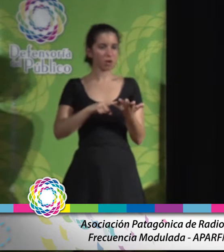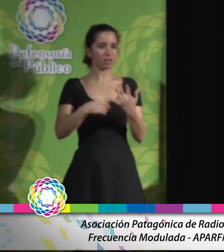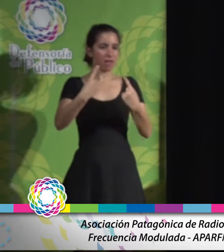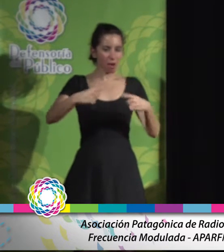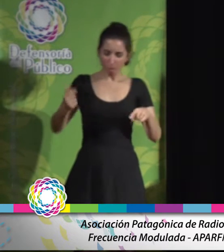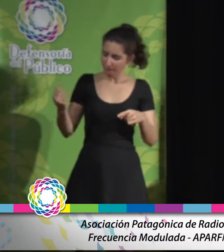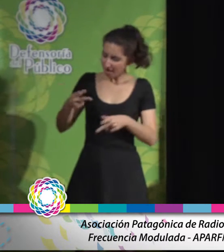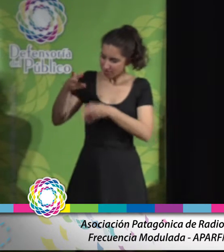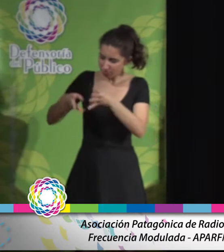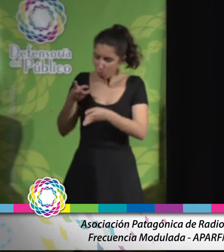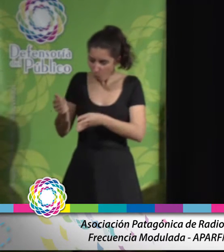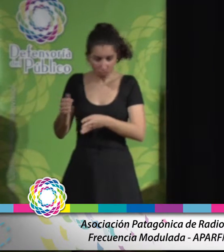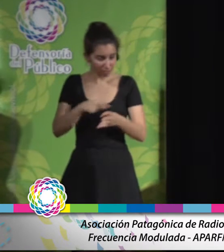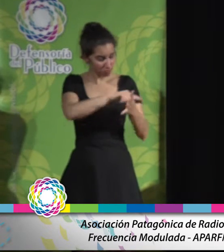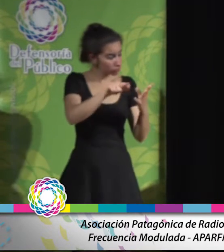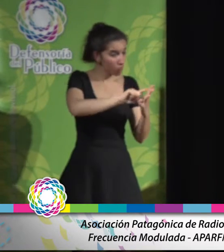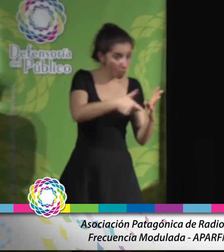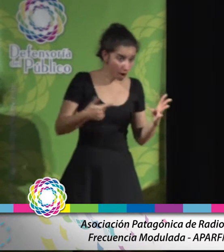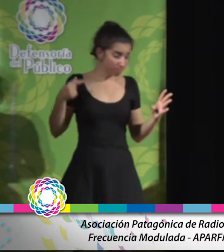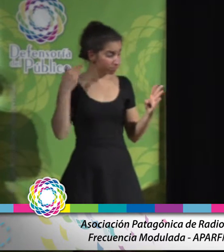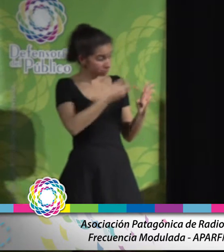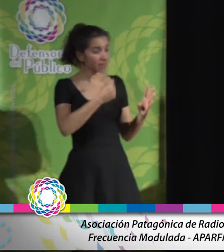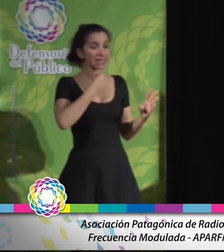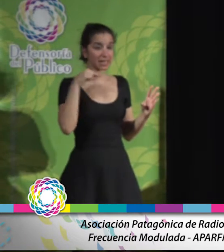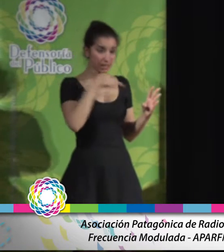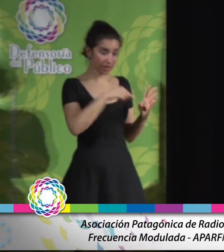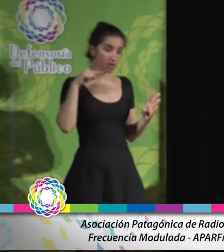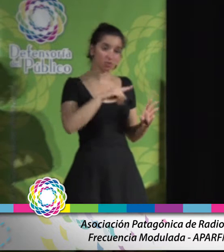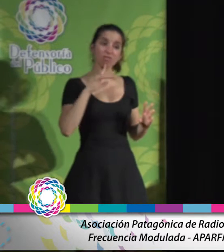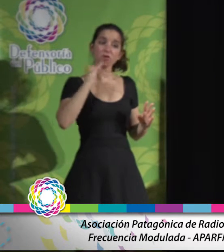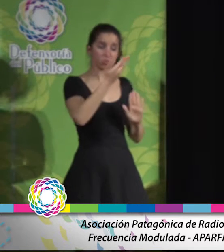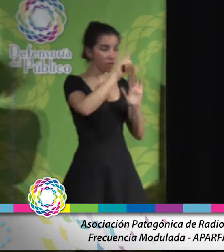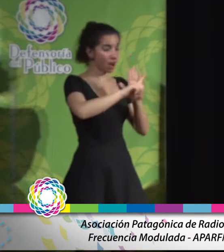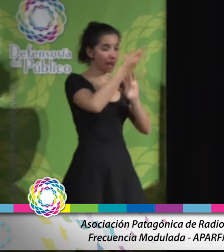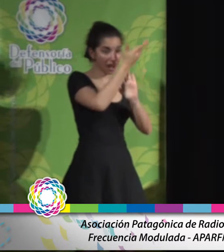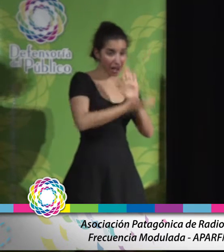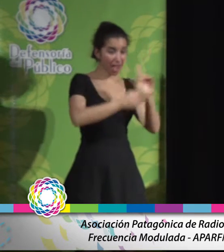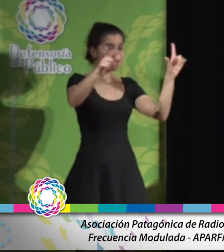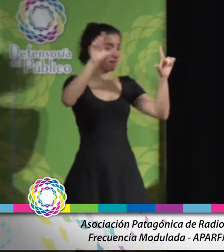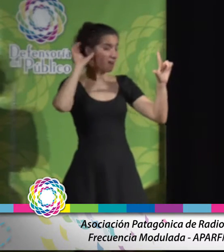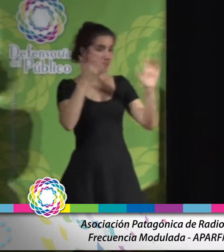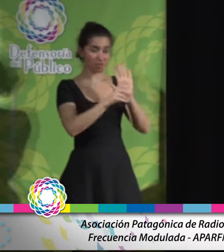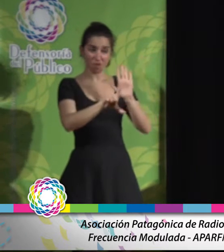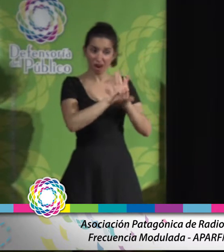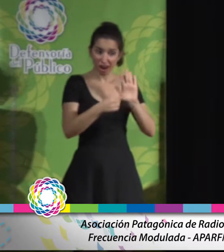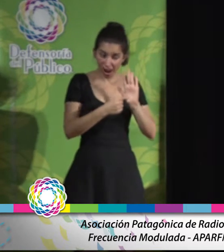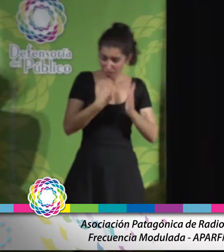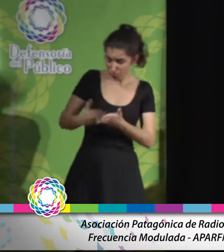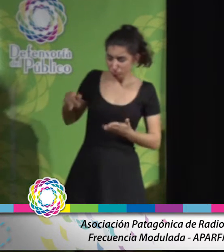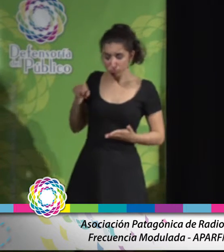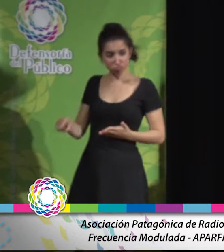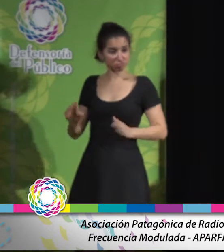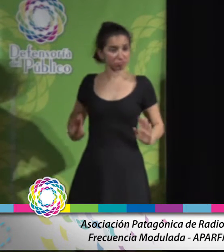equipamiento, etc. Es así entonces que hacemos pública esta denuncia que la ley de servicio de comunicación audiovisual no se excluye,